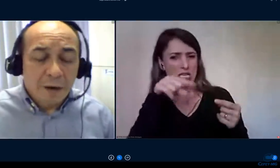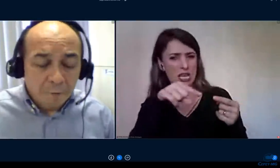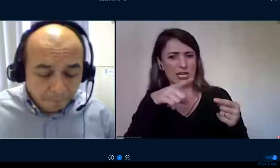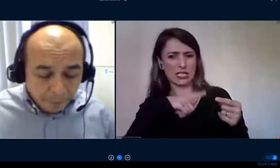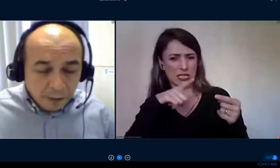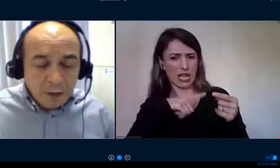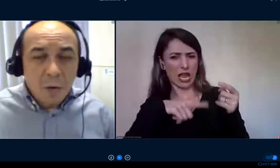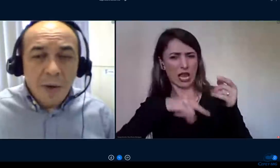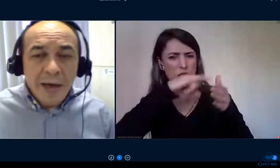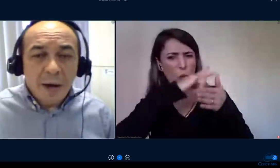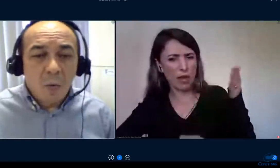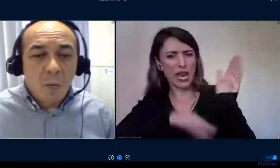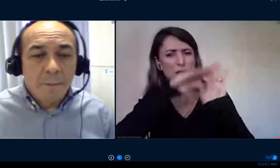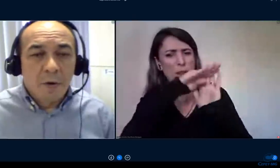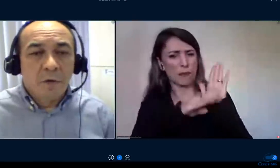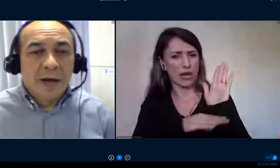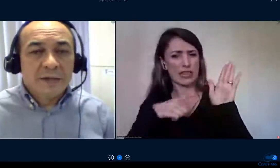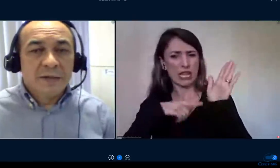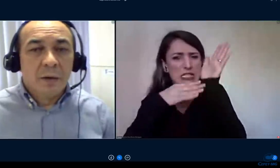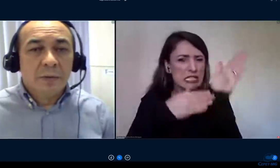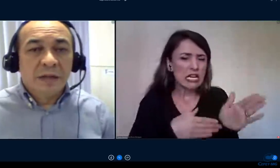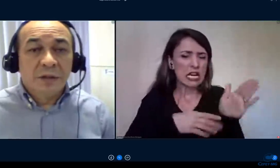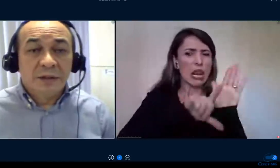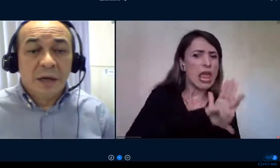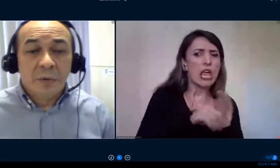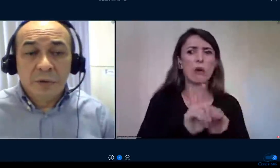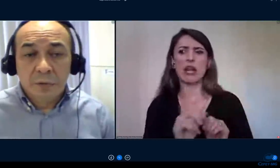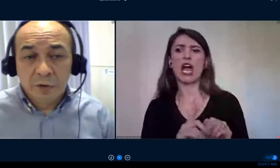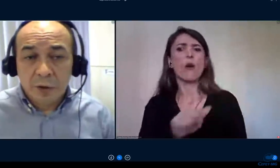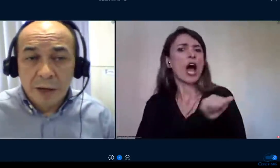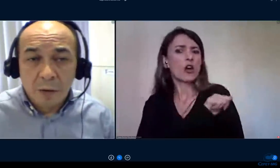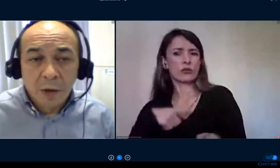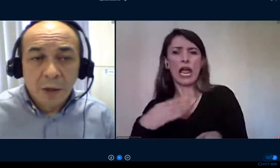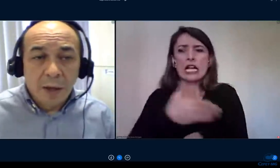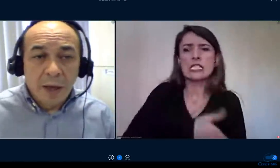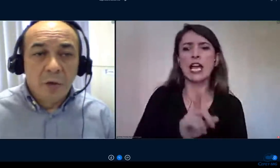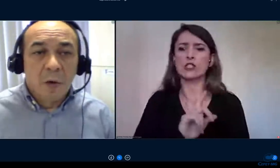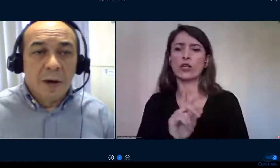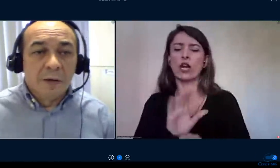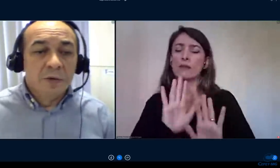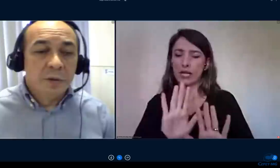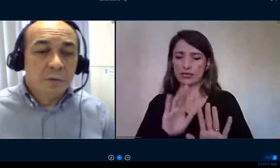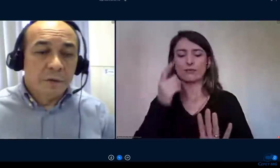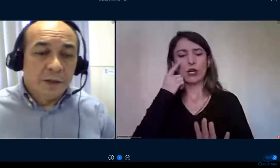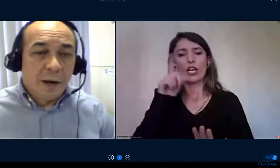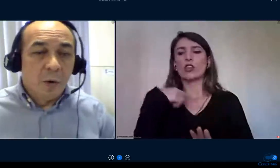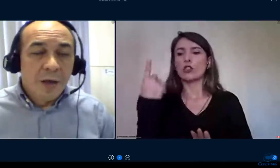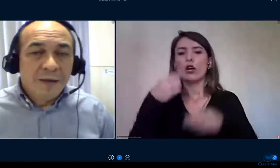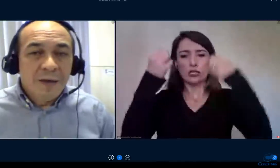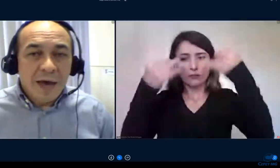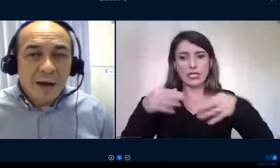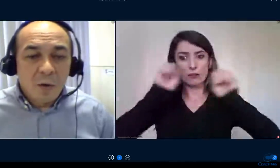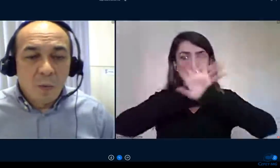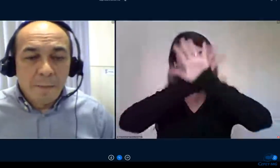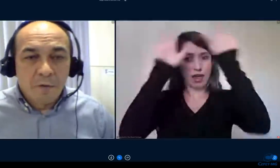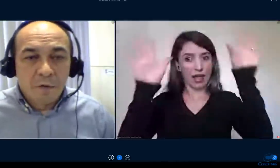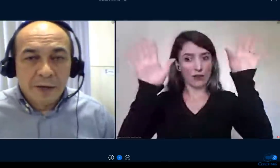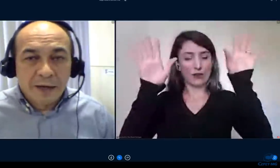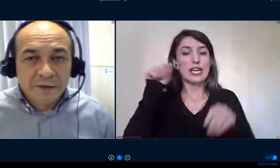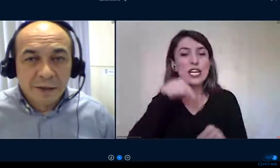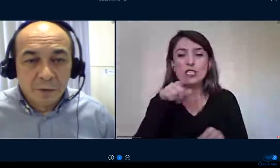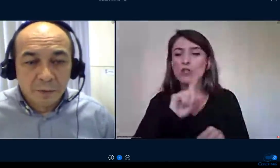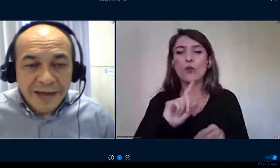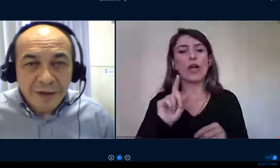muito claro que não era uma provocação da gestão institucional que ora do Instituto Federal, que era uma